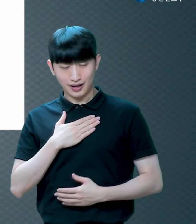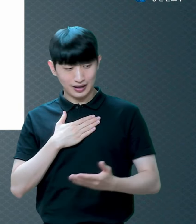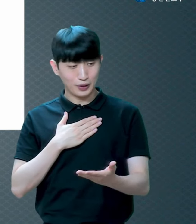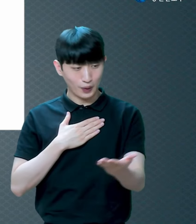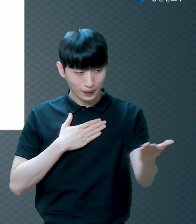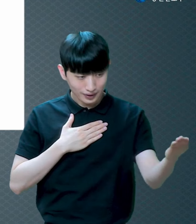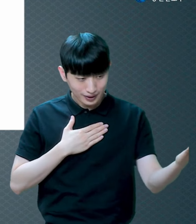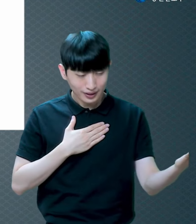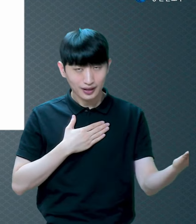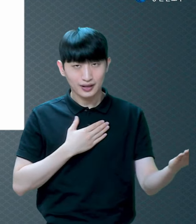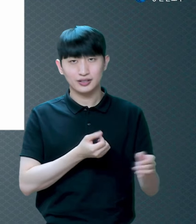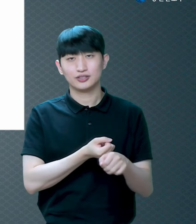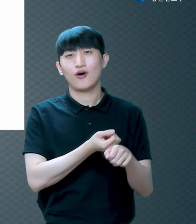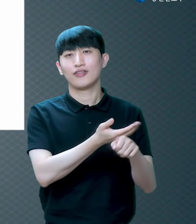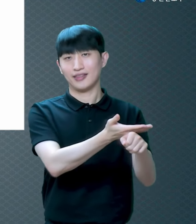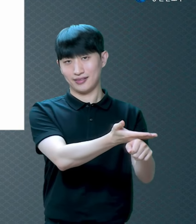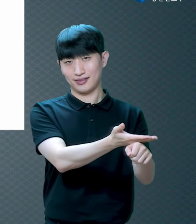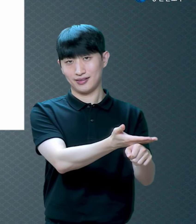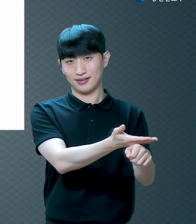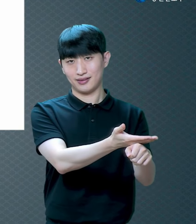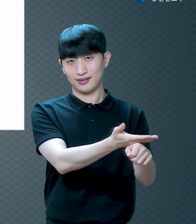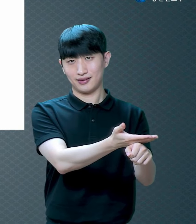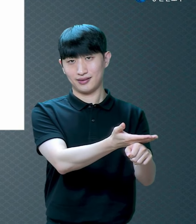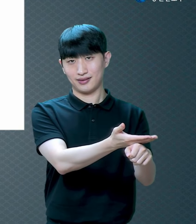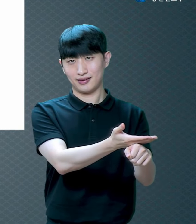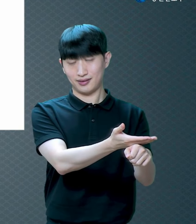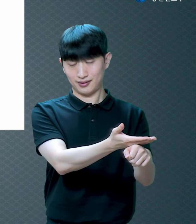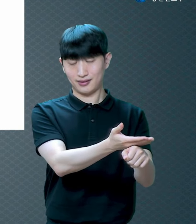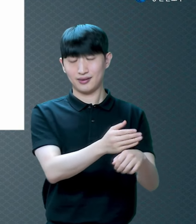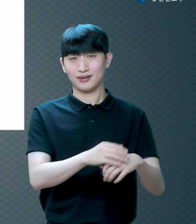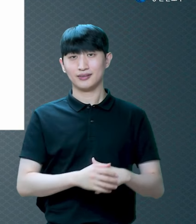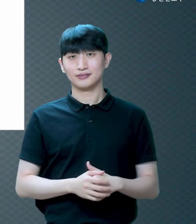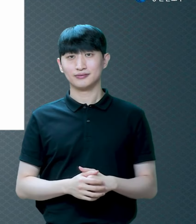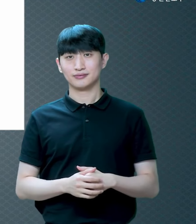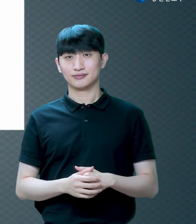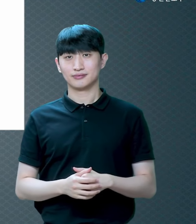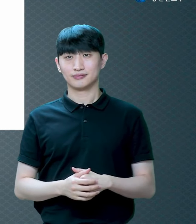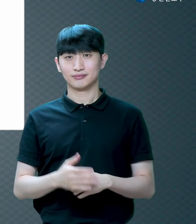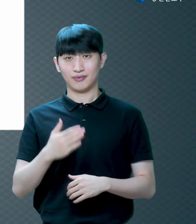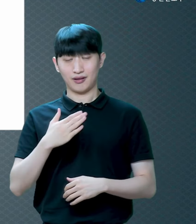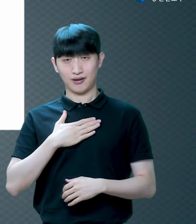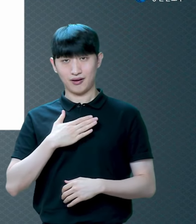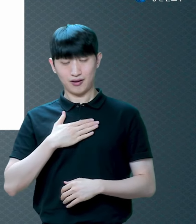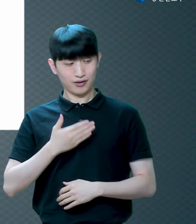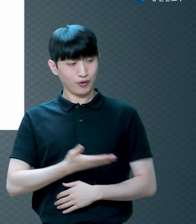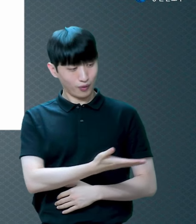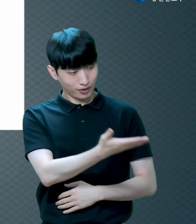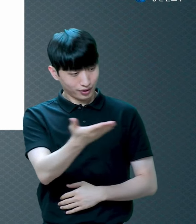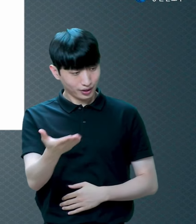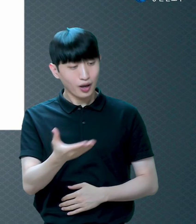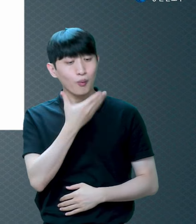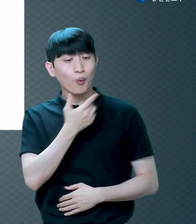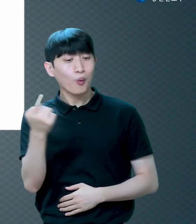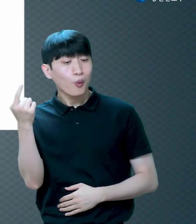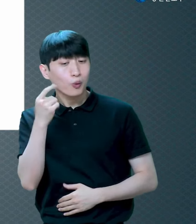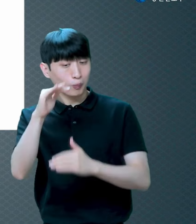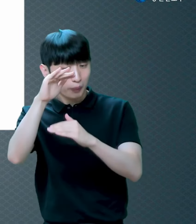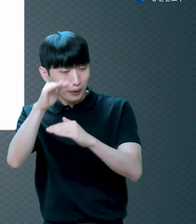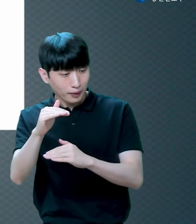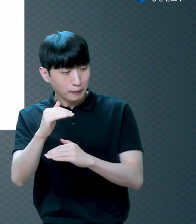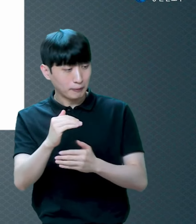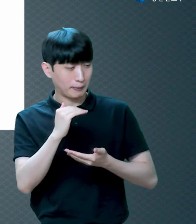그랬죠 처음 듣는 게 아닙니다 내가 너희한테 보금을 전해줬는데